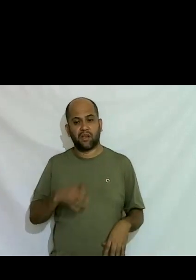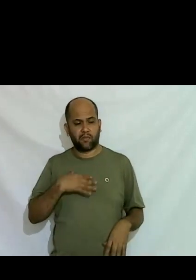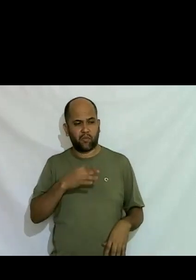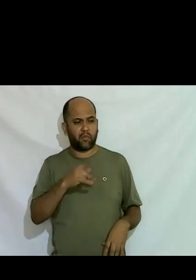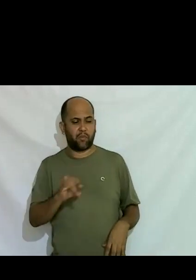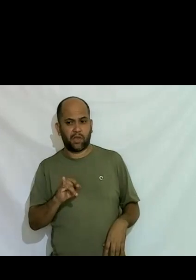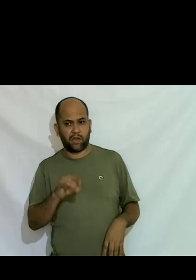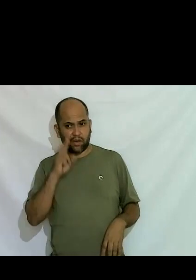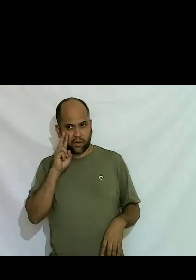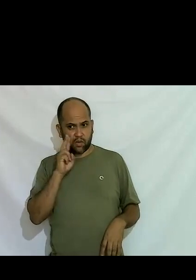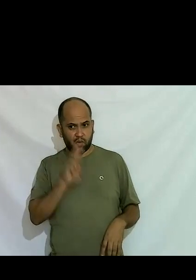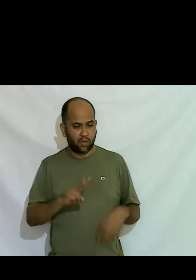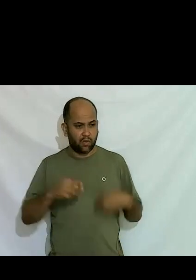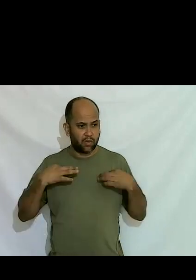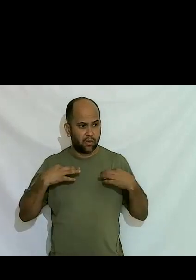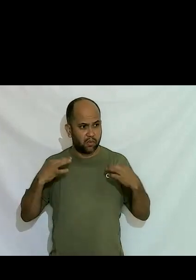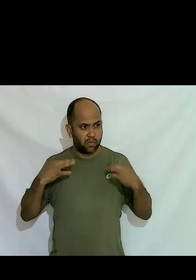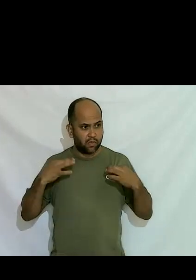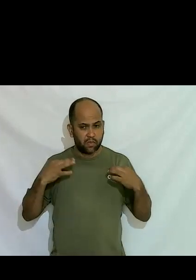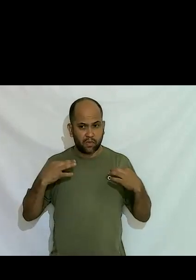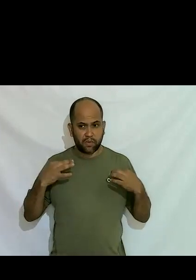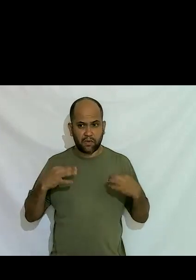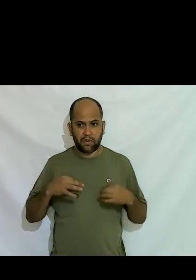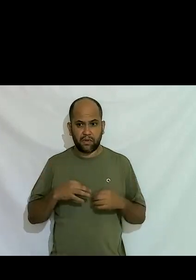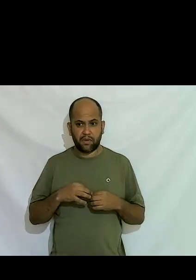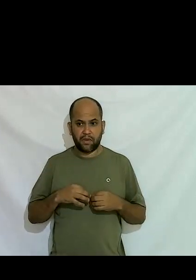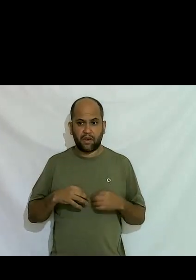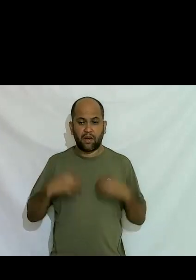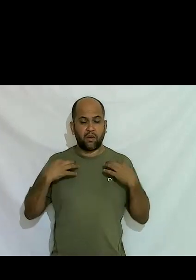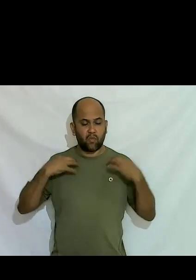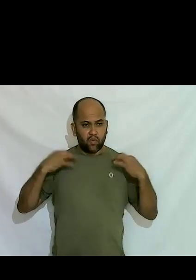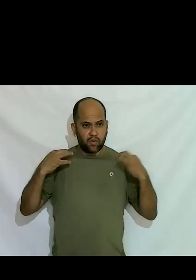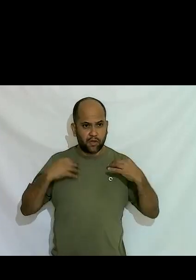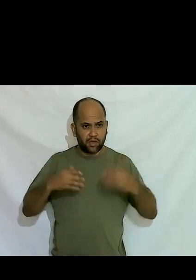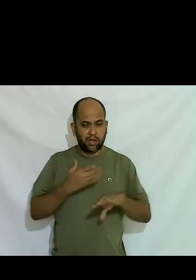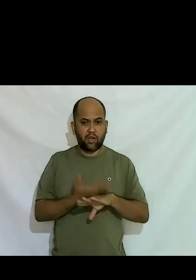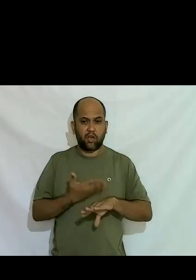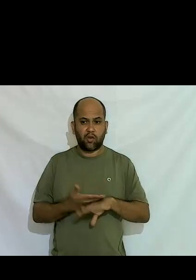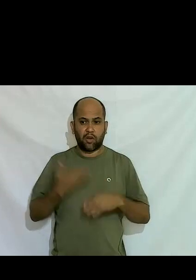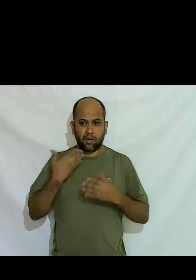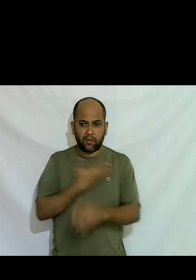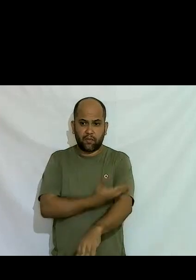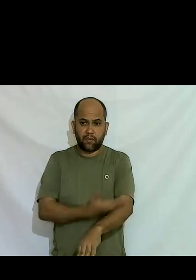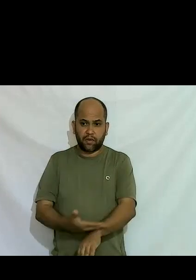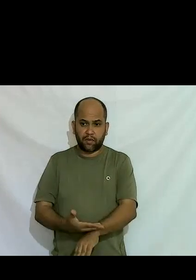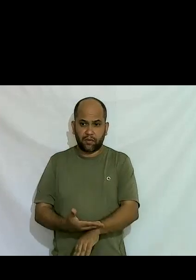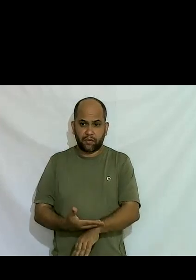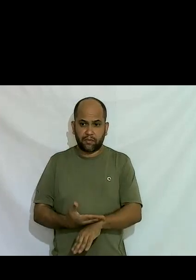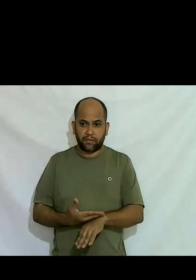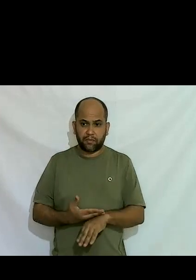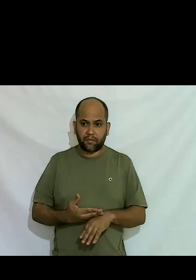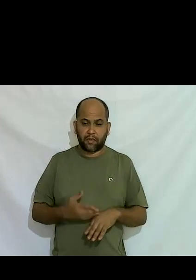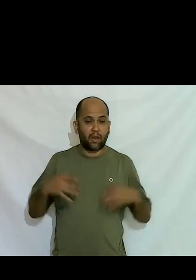a minha camiseta branca eu usava o uniforme da escola a camiseta branca obviamente eu não tive meu primeiro